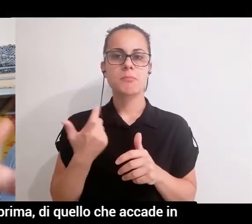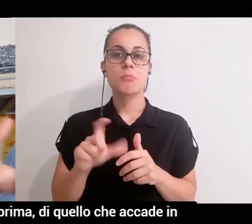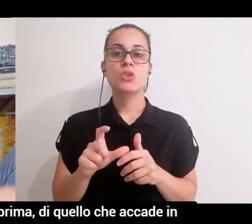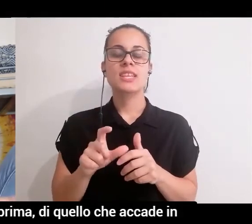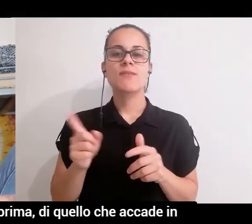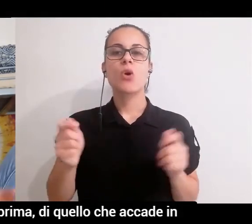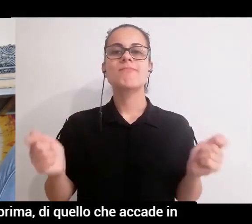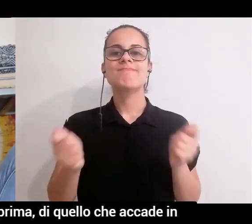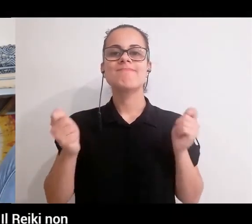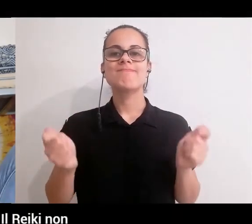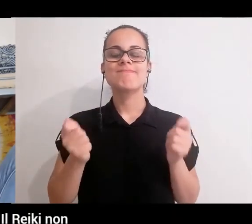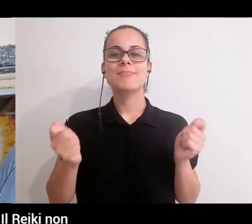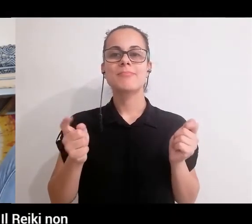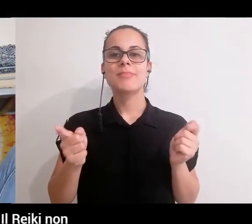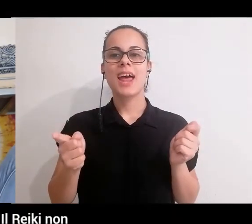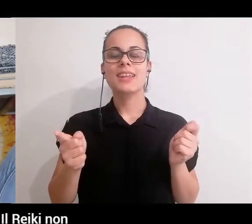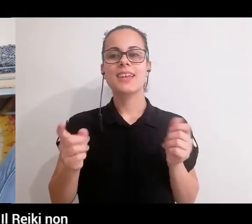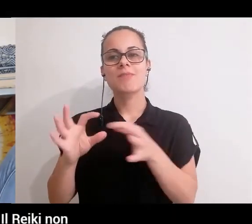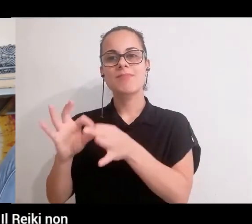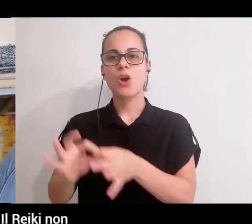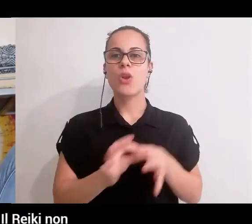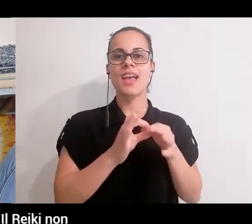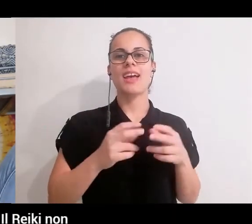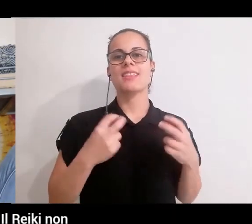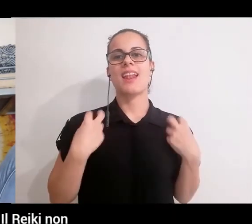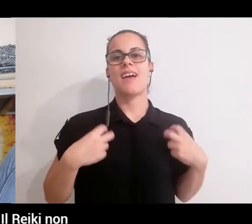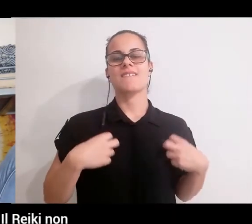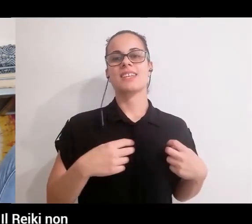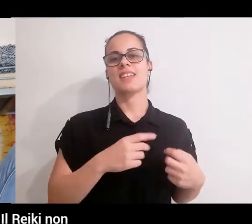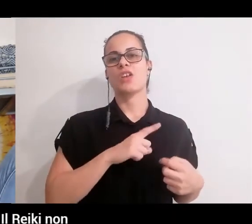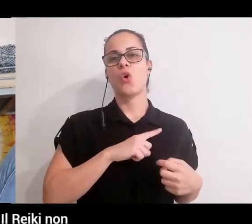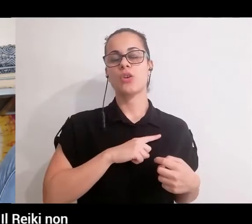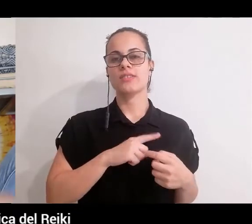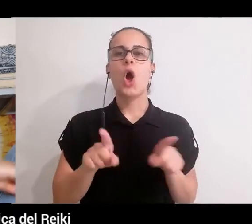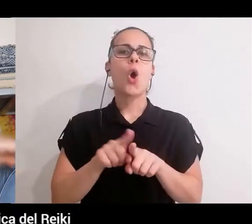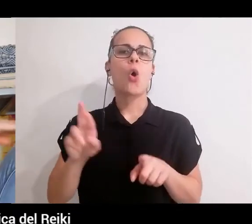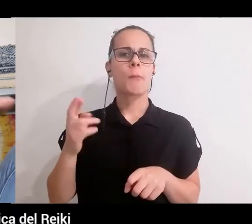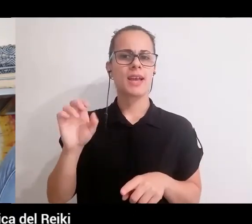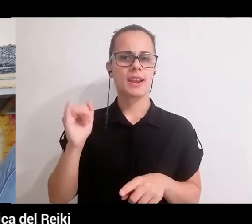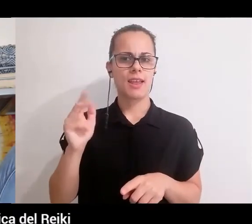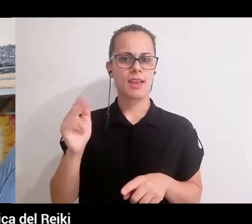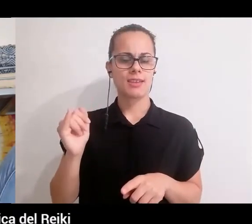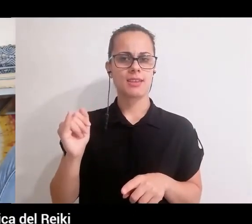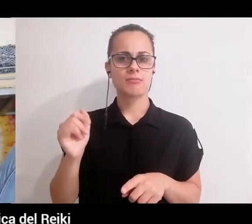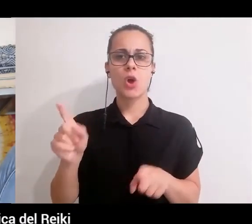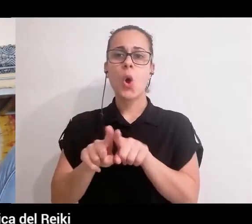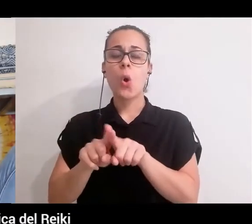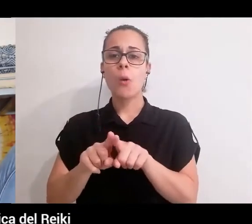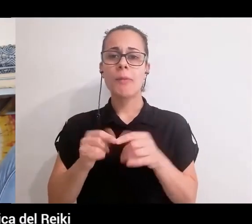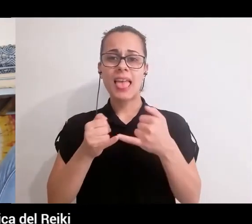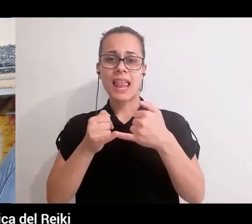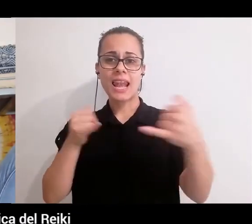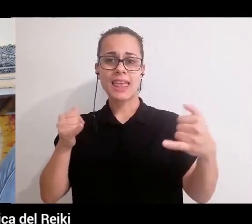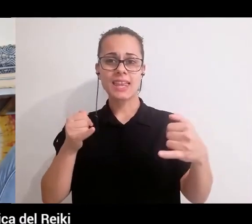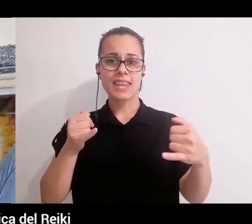prima di quello che accade in quel momento nella nostra vita stessa cosa per il reiki il reiki non è una linea dritta in cui impariamo